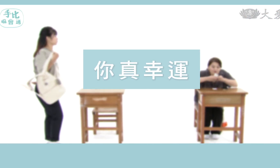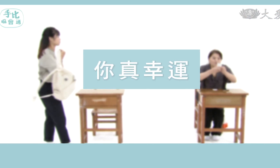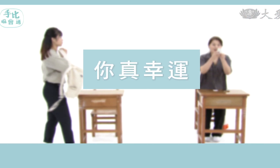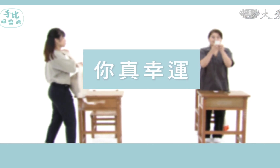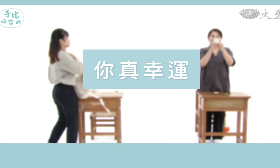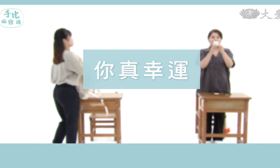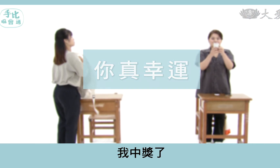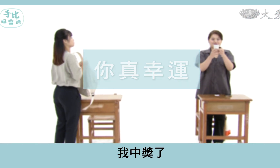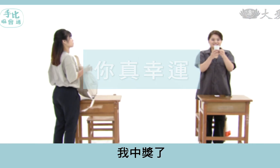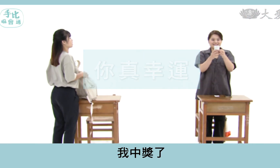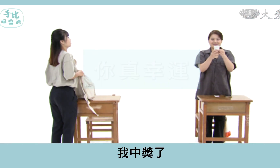哇 我中獎了